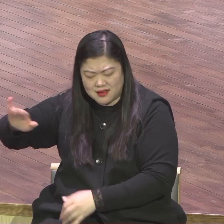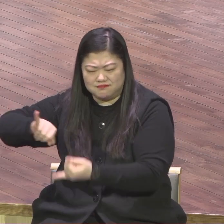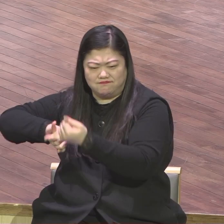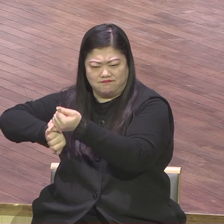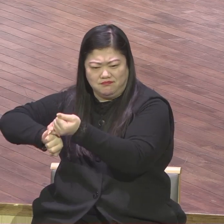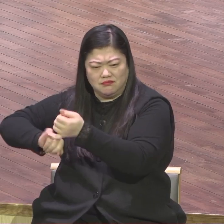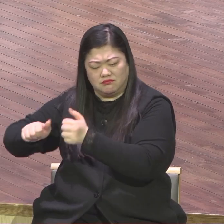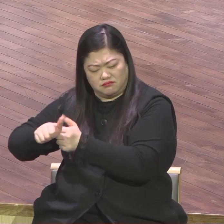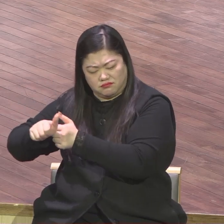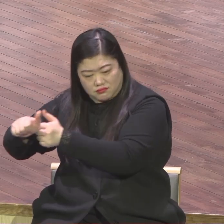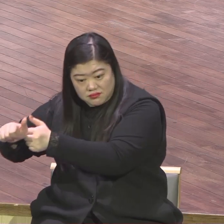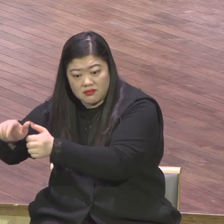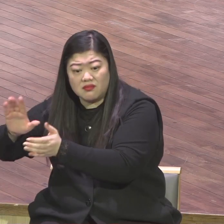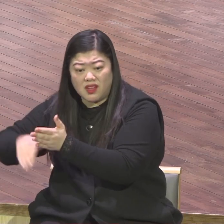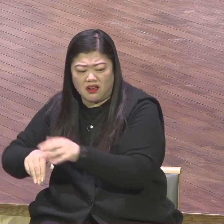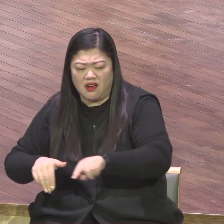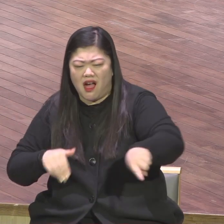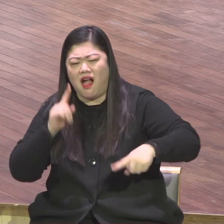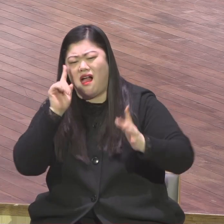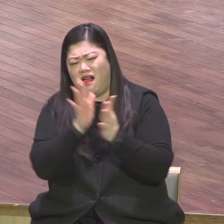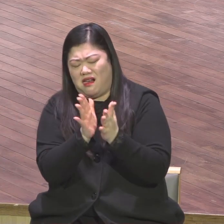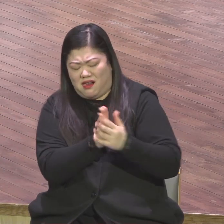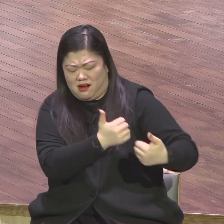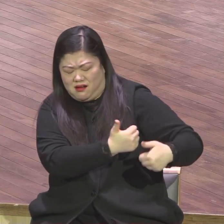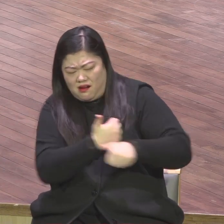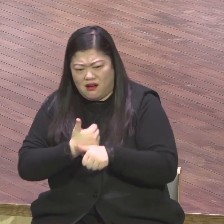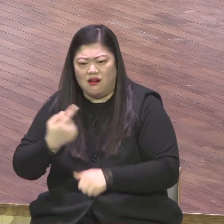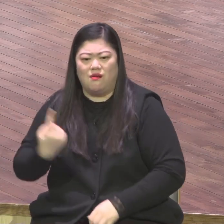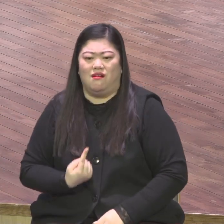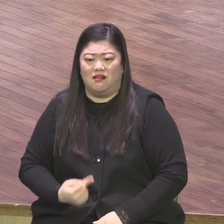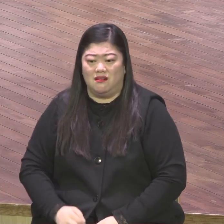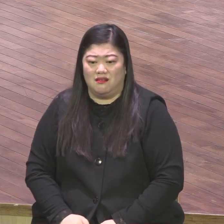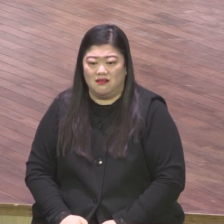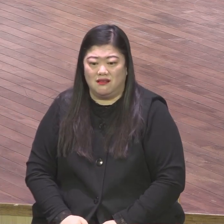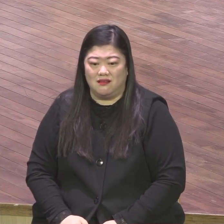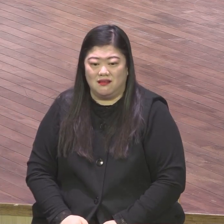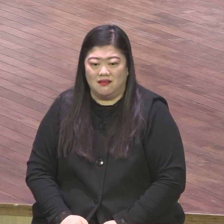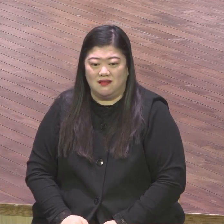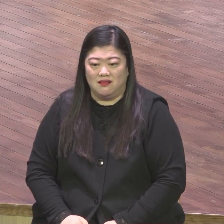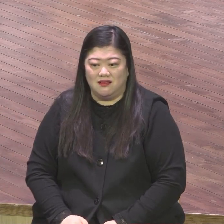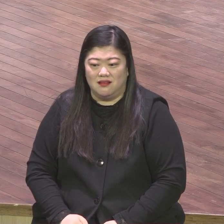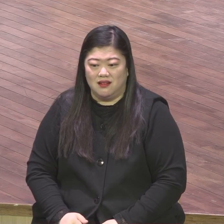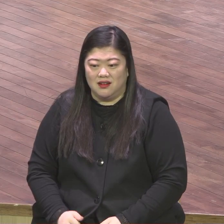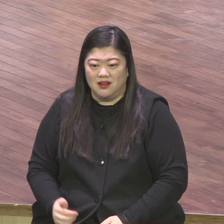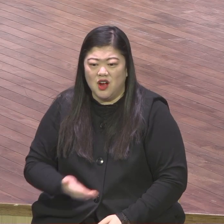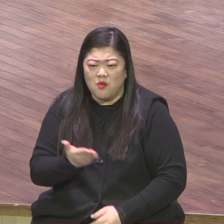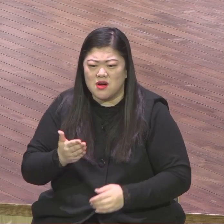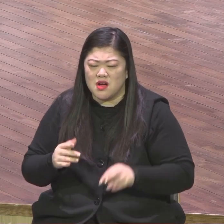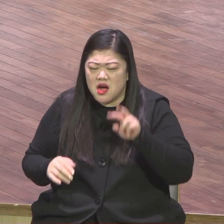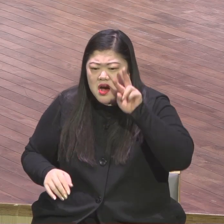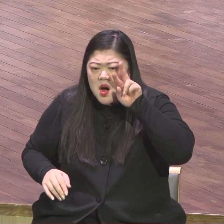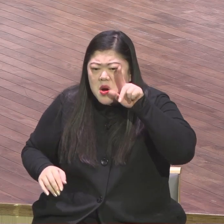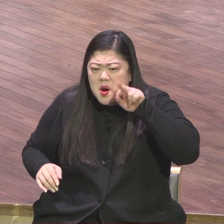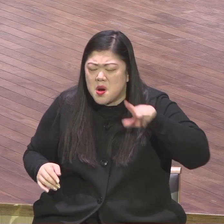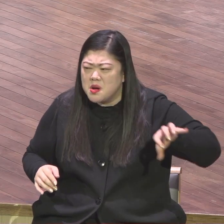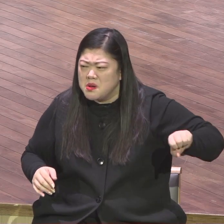하나님의 축구 방법은 여러분하고 다릅니다 하나님의 4천만 대 운동의 주역이 되기하여